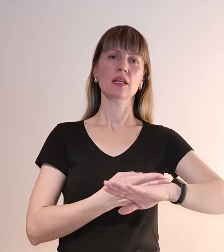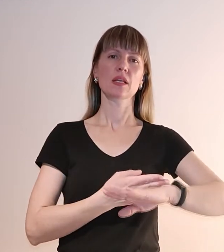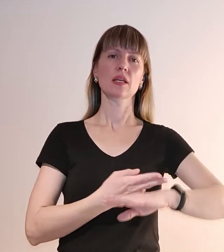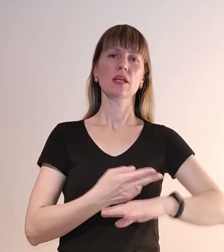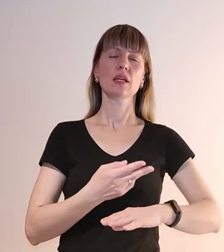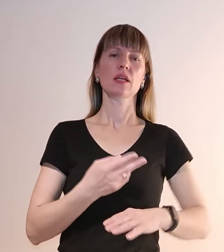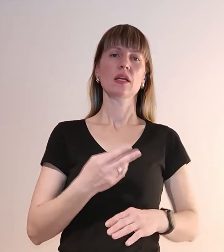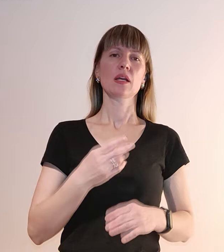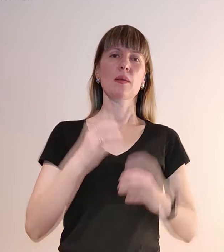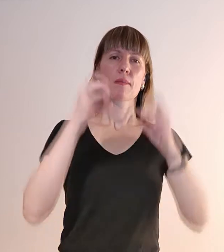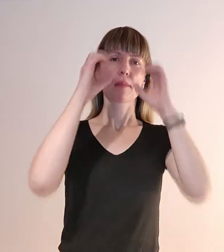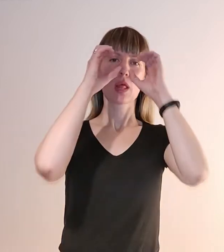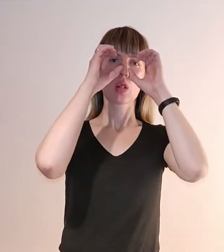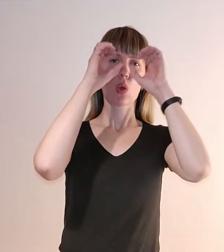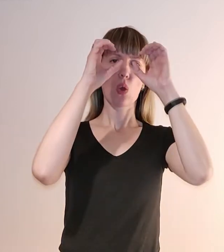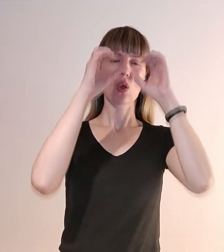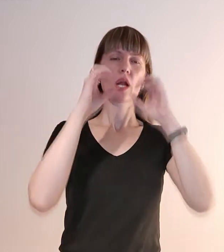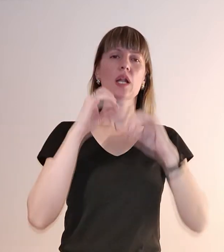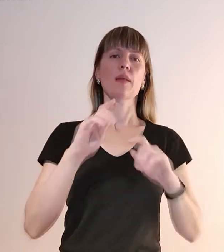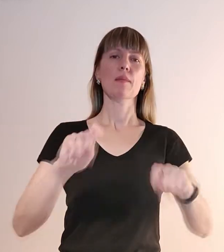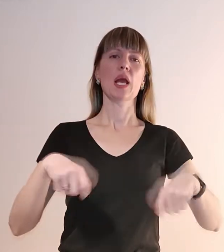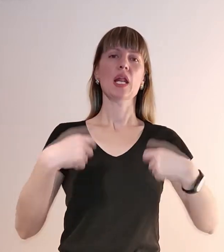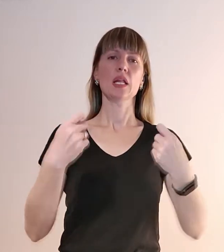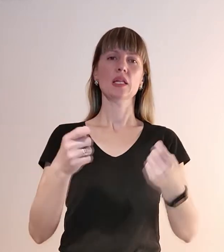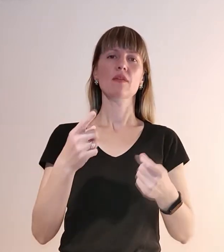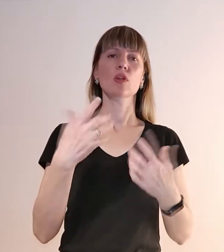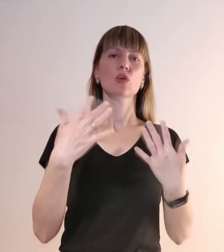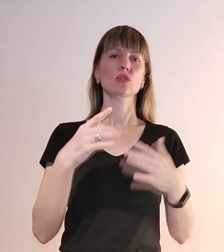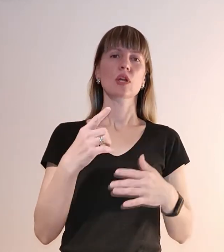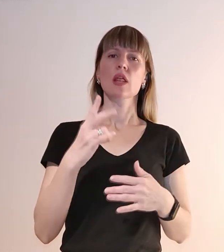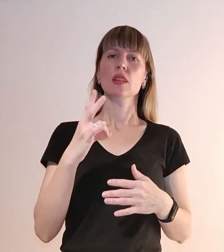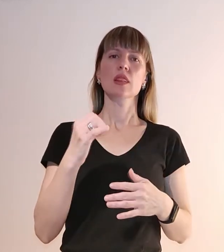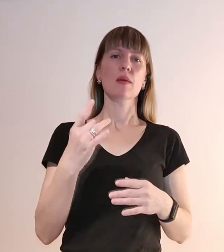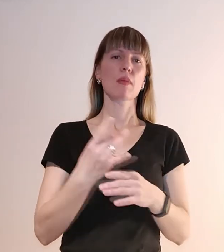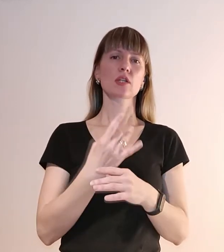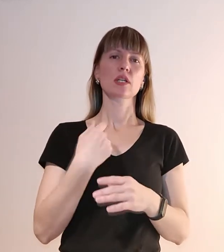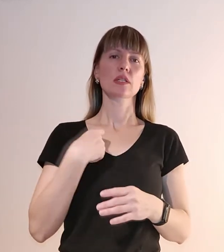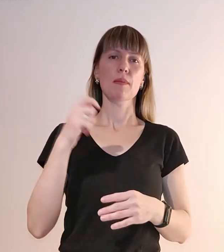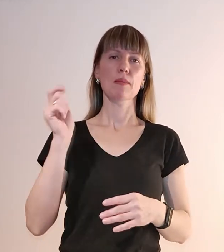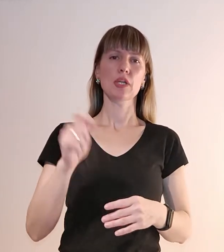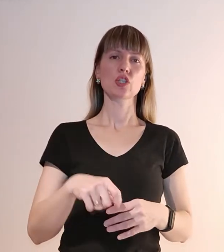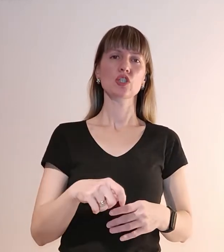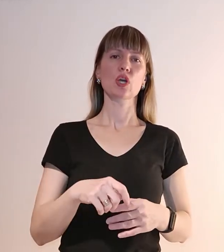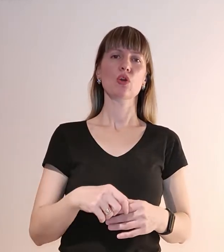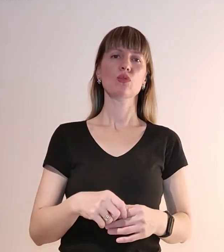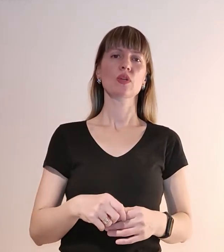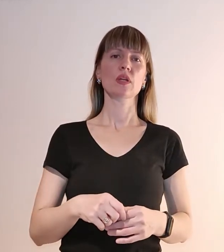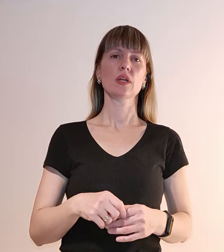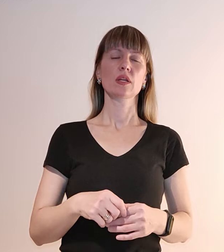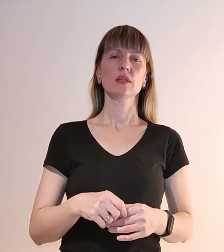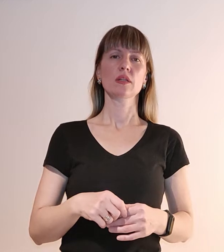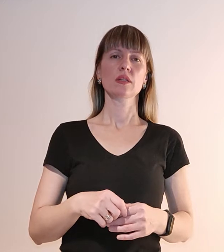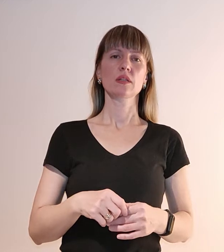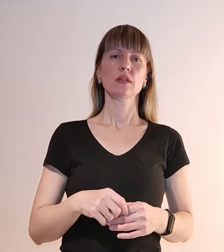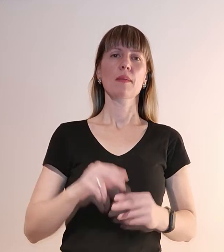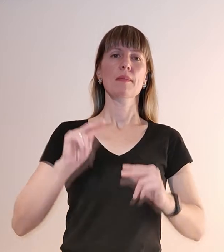бінокль. Вони вже не перший раз до нас приїжджають. Працюємо,